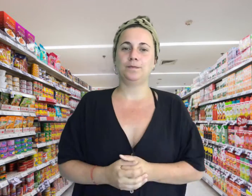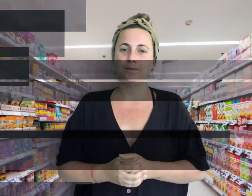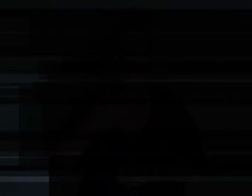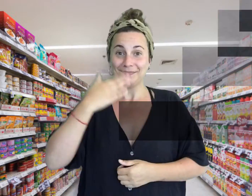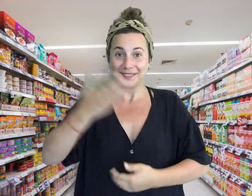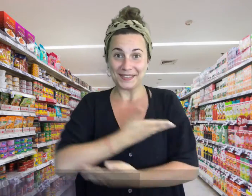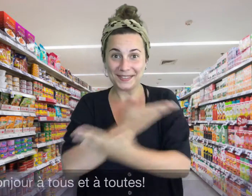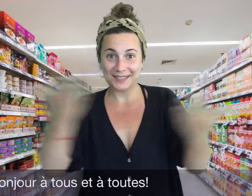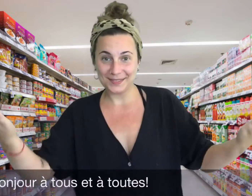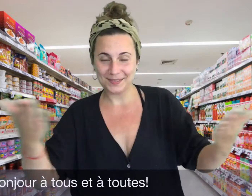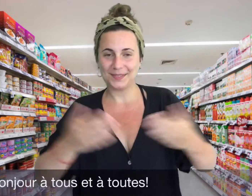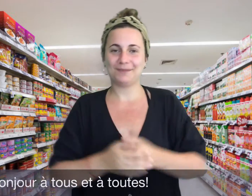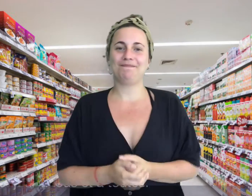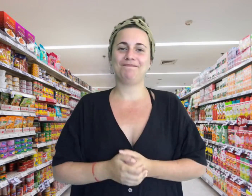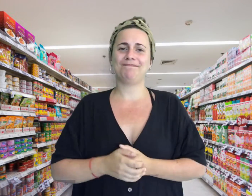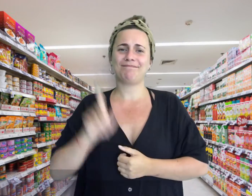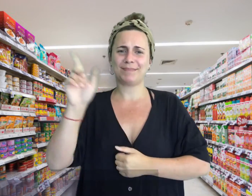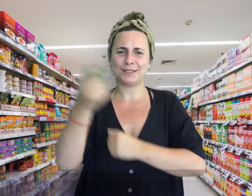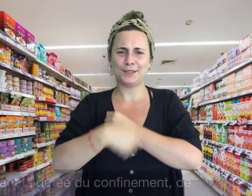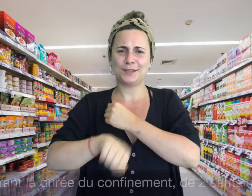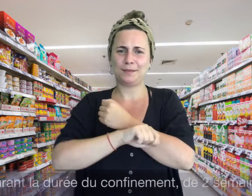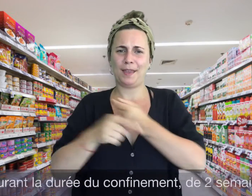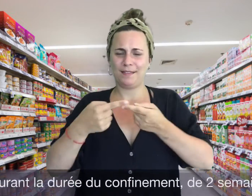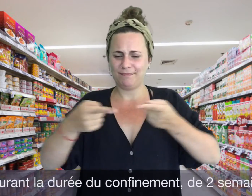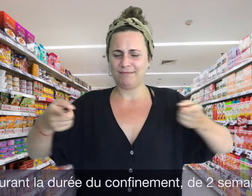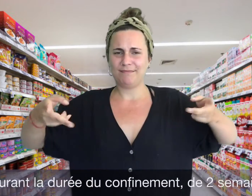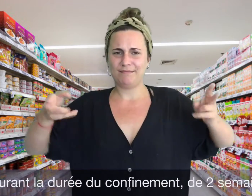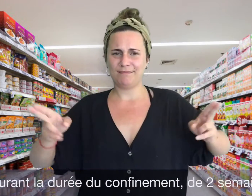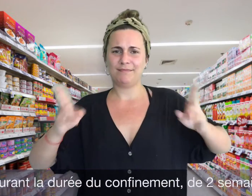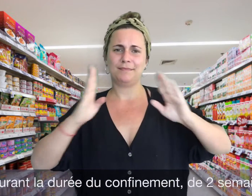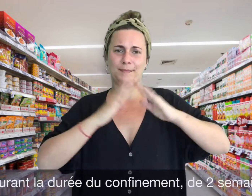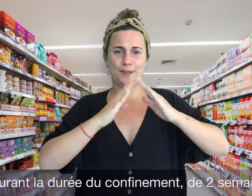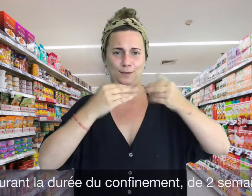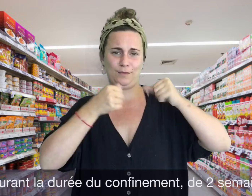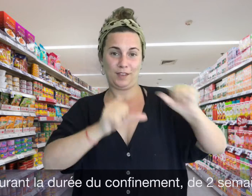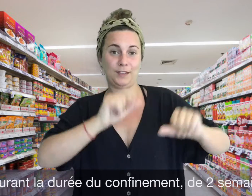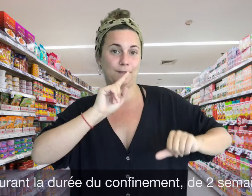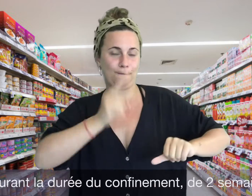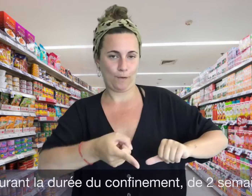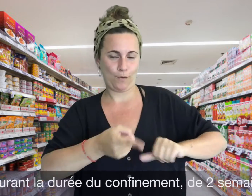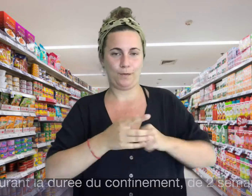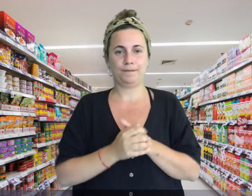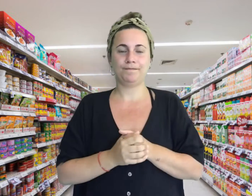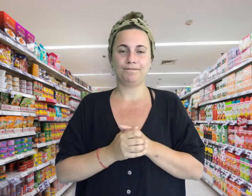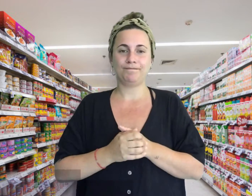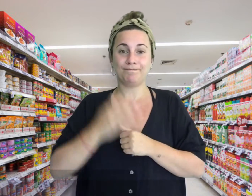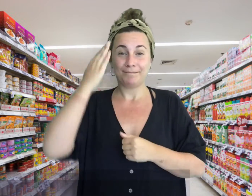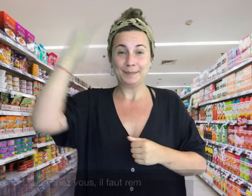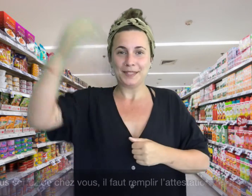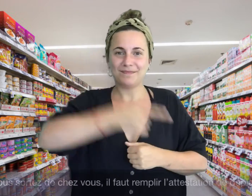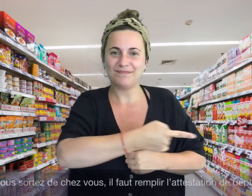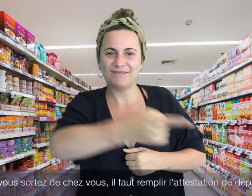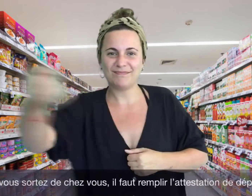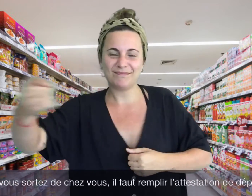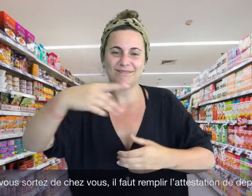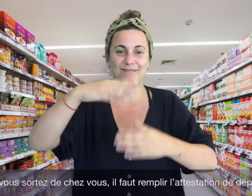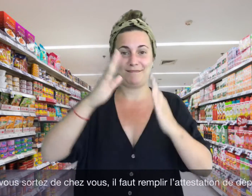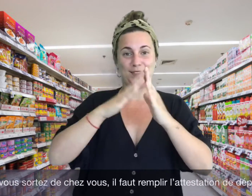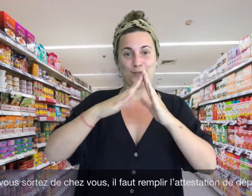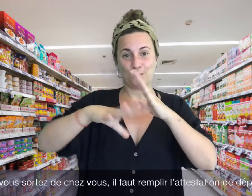Bonjour à tous et à toutes ! Durant la durée du confinement de deux semaines, si vous sortez de chez vous,